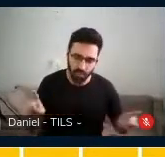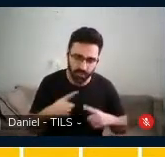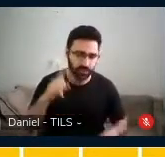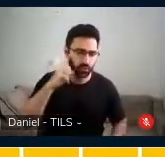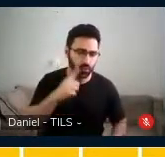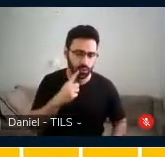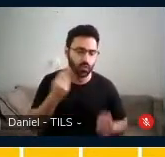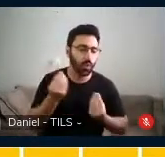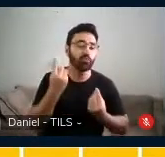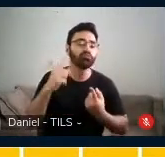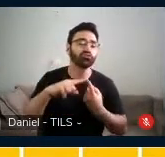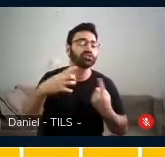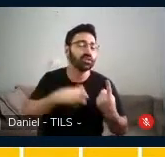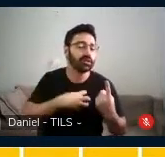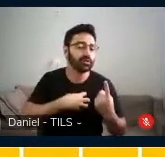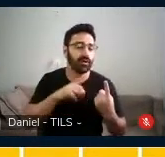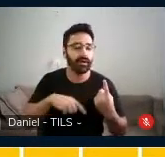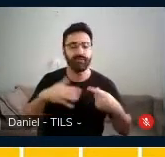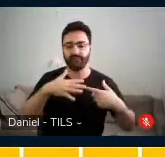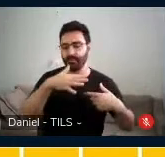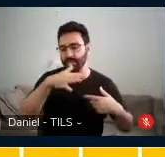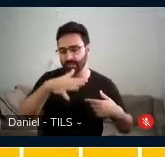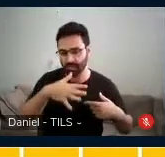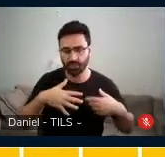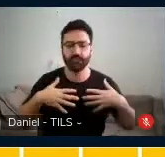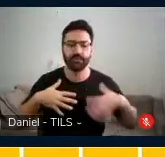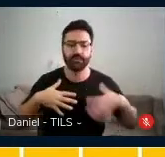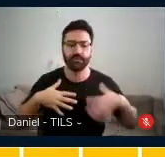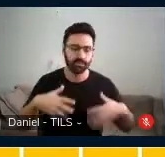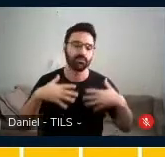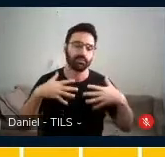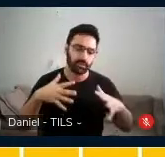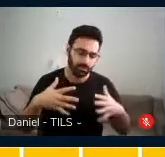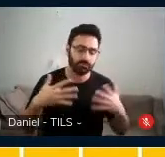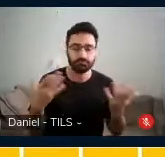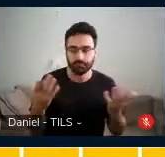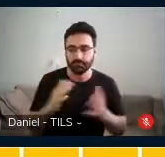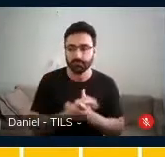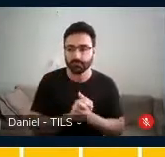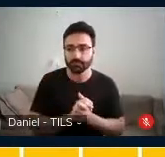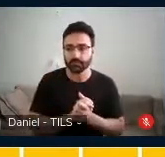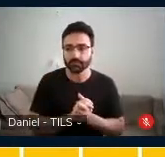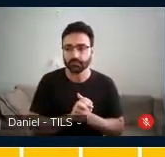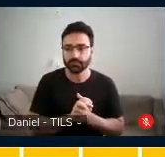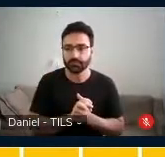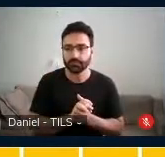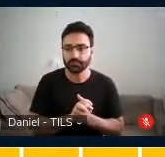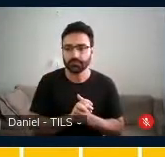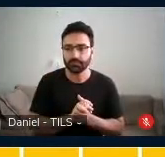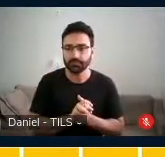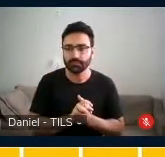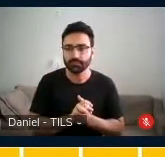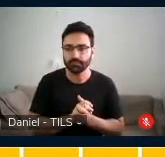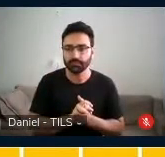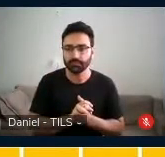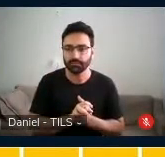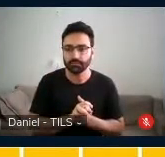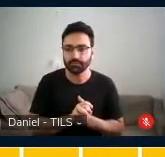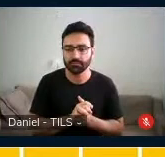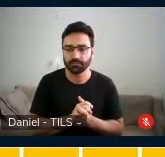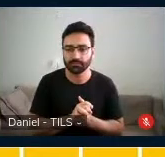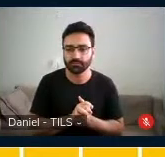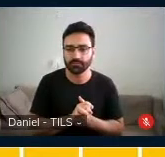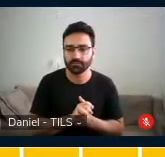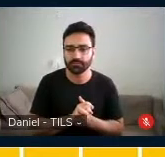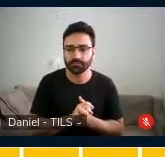era sentir a vibração, né, ver os vídeos e imitar aquele